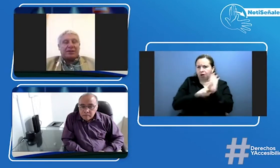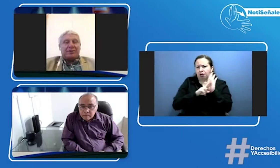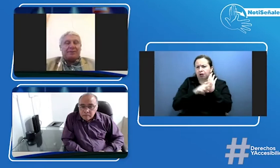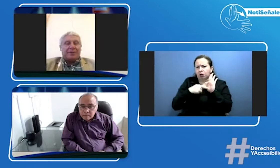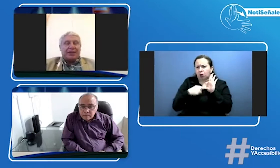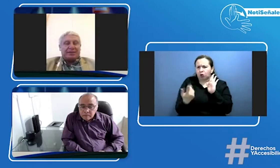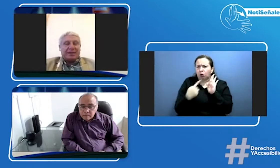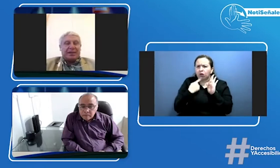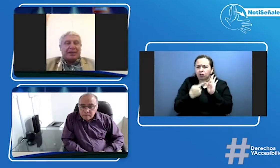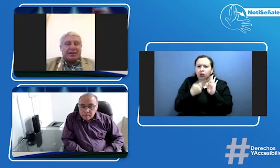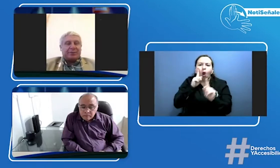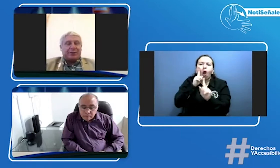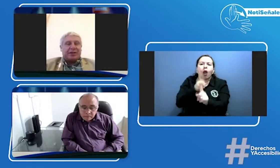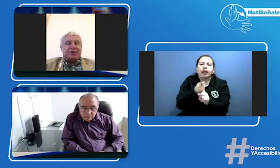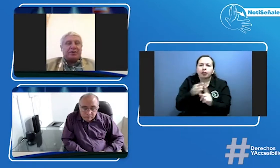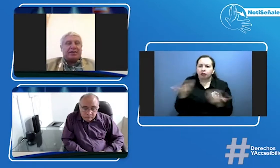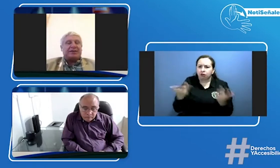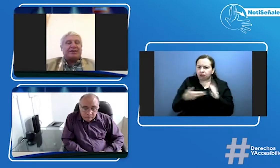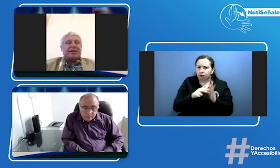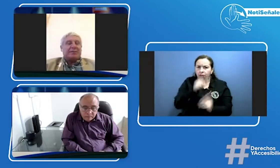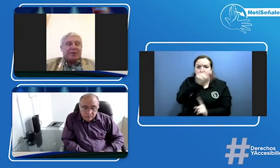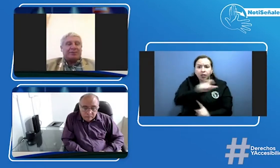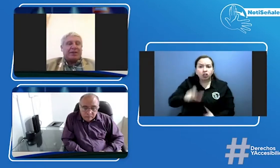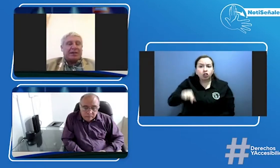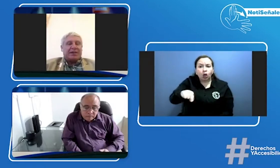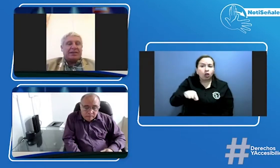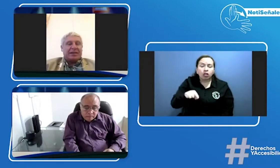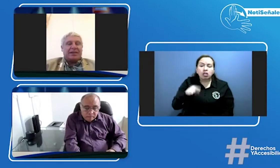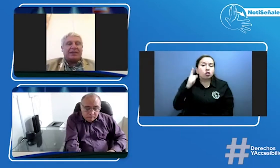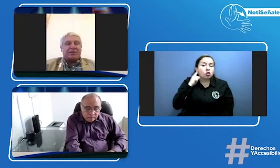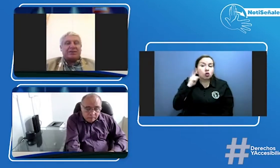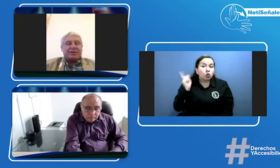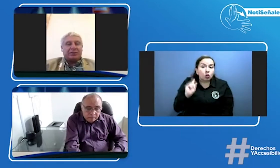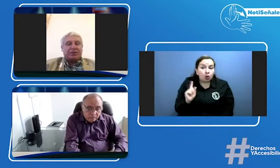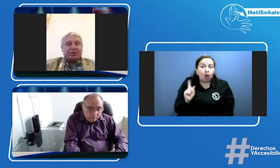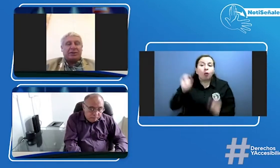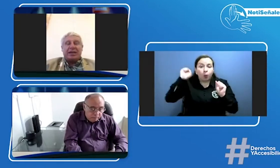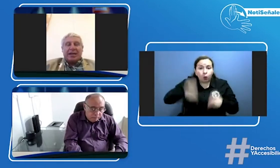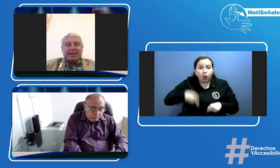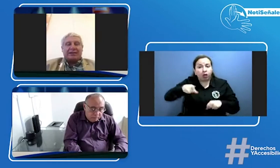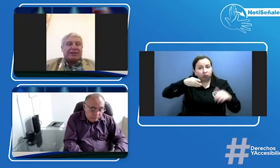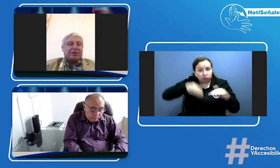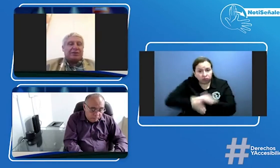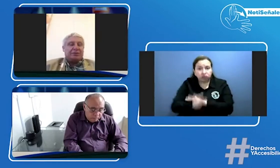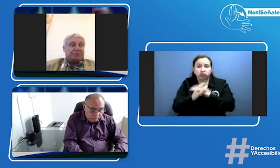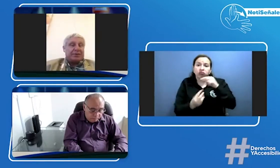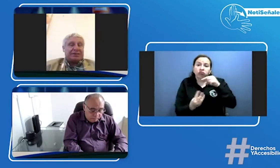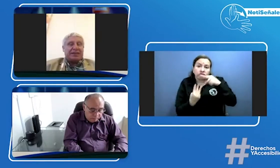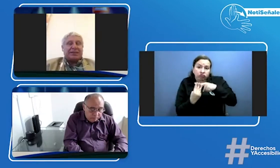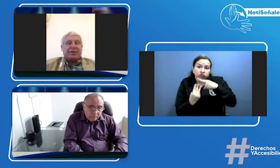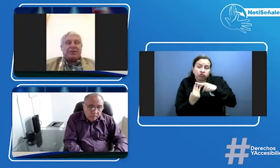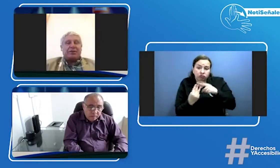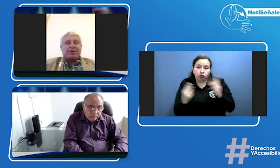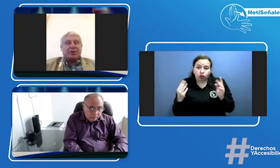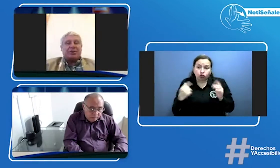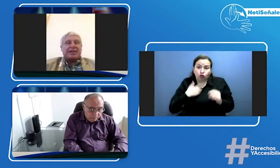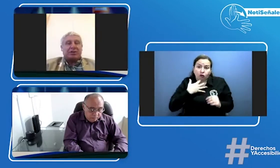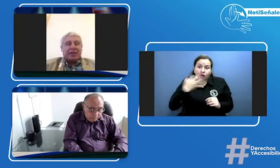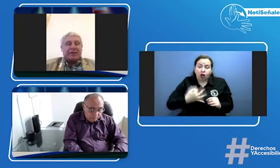es que las personas no oyentes pues puedan llegar a tener su licencia de conducción así es que yo pues hice la tarea hoy con el doctor Lota ya lo sabe